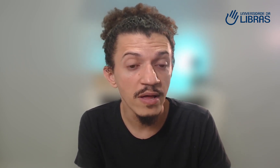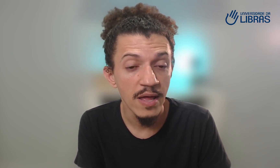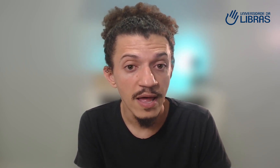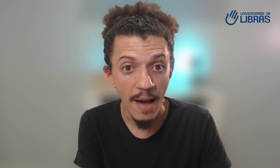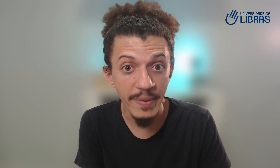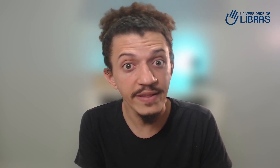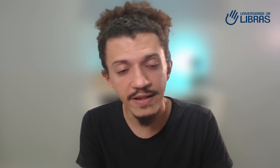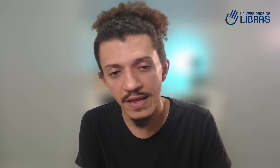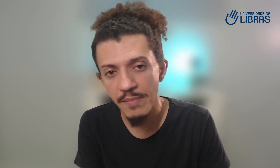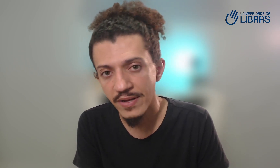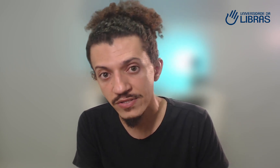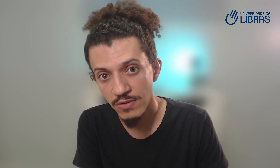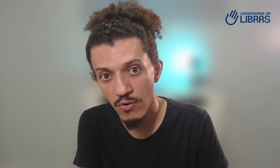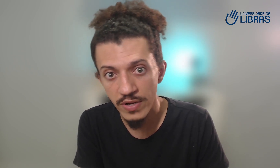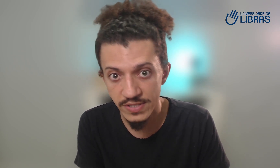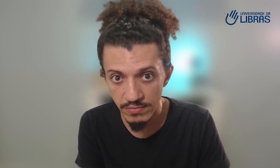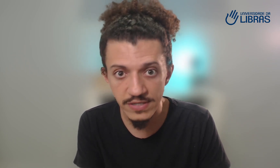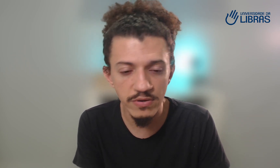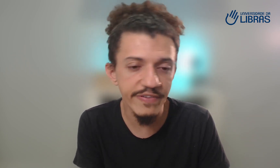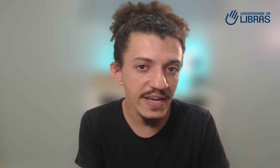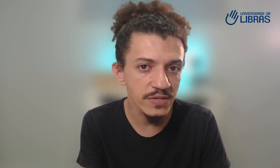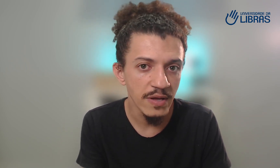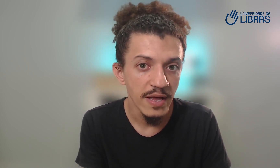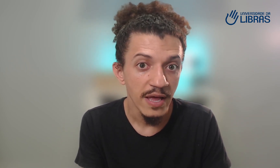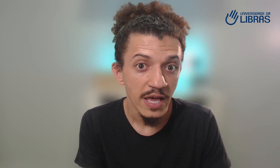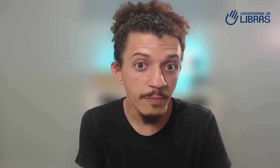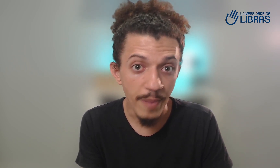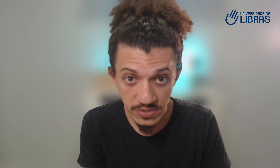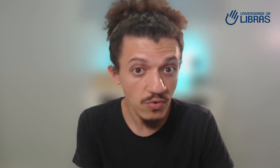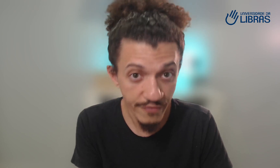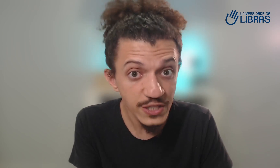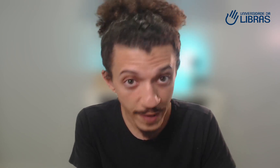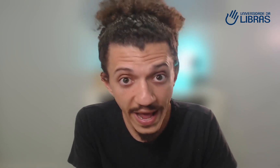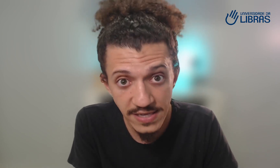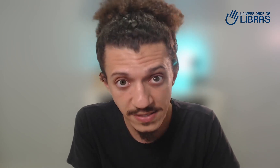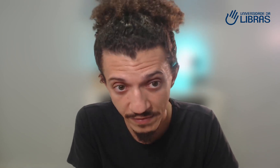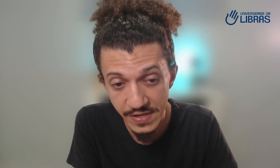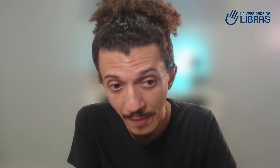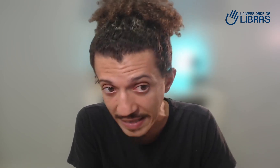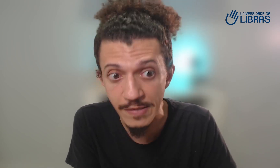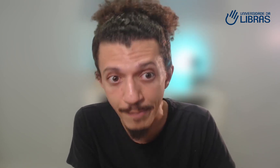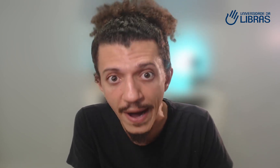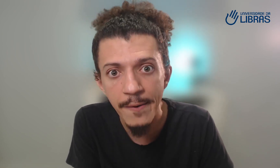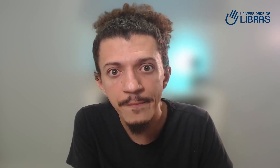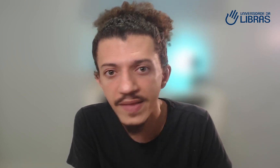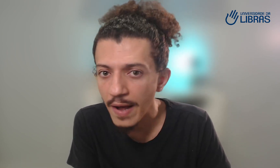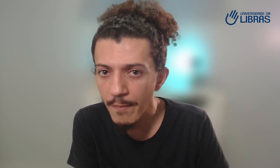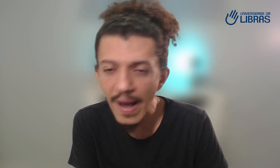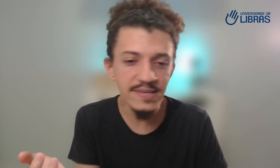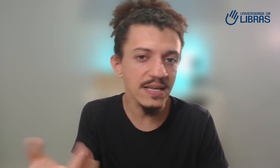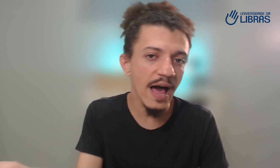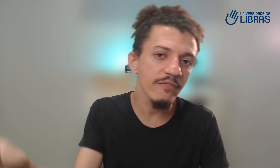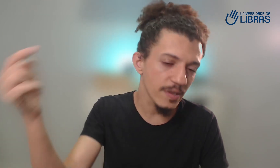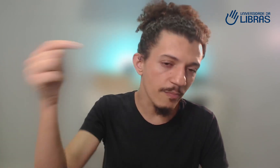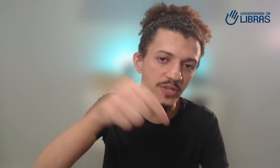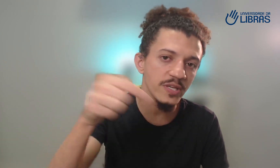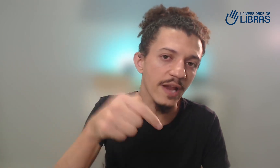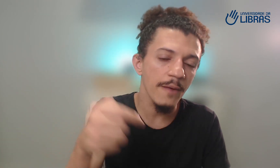aprendendo a Libras ou que são desse universo e peço um convite para eles para você participar mas claro você pode entrar